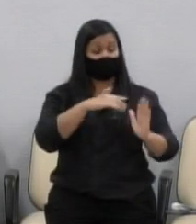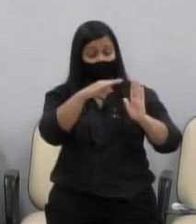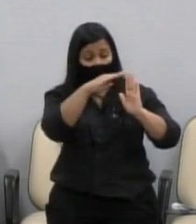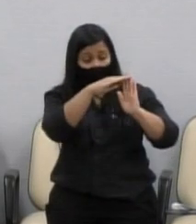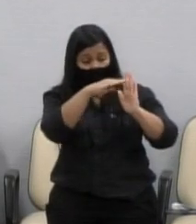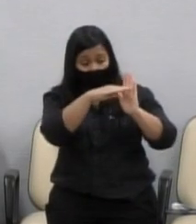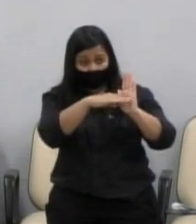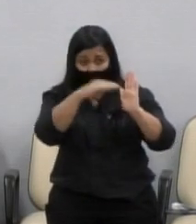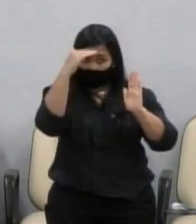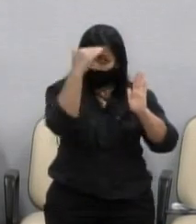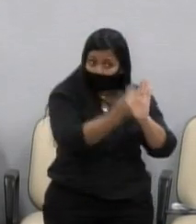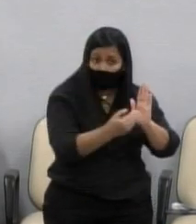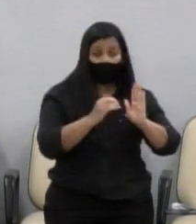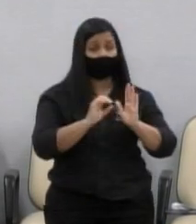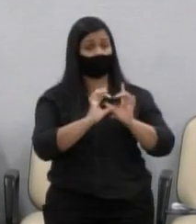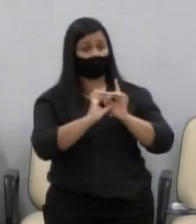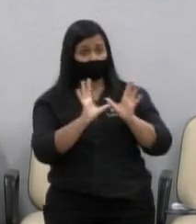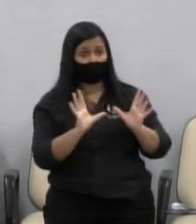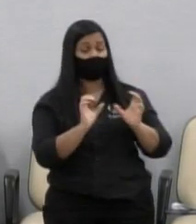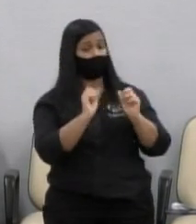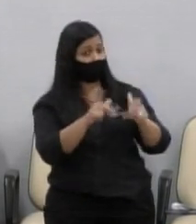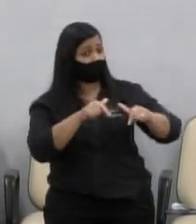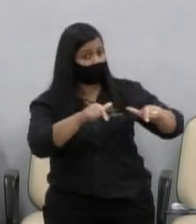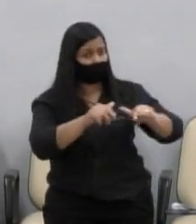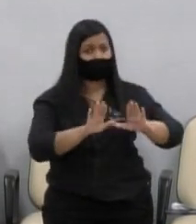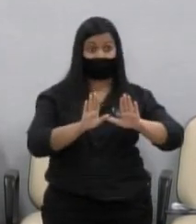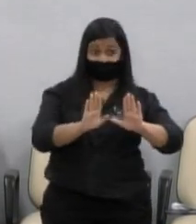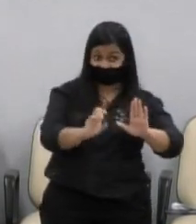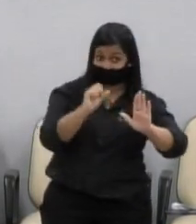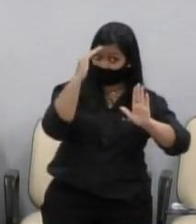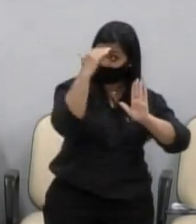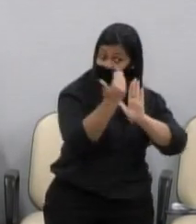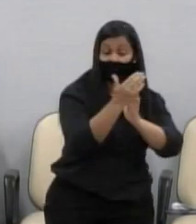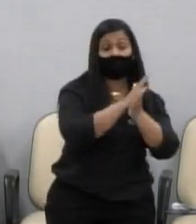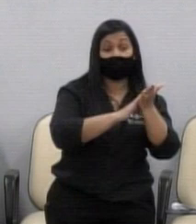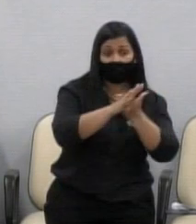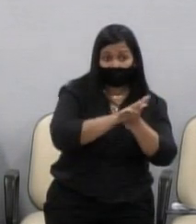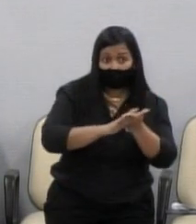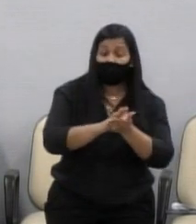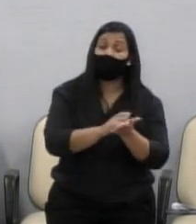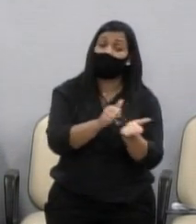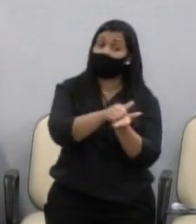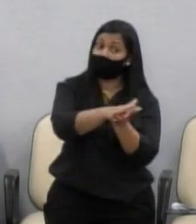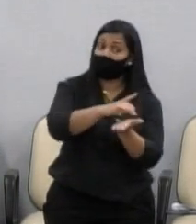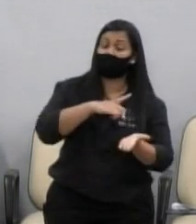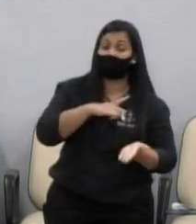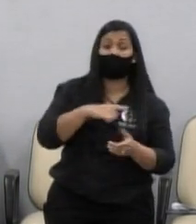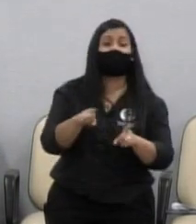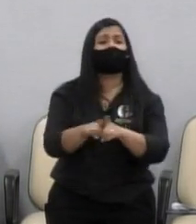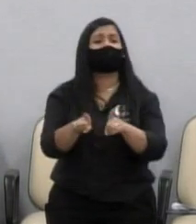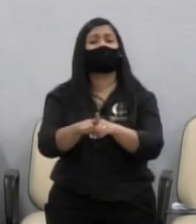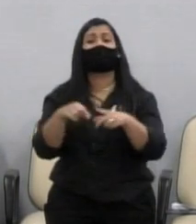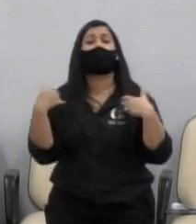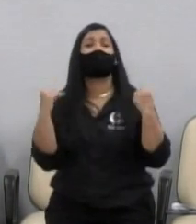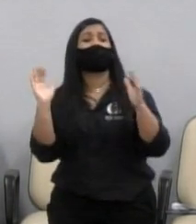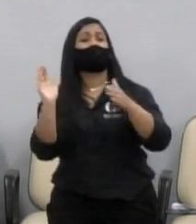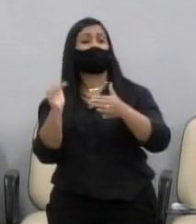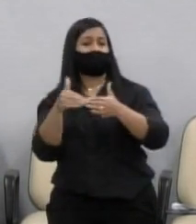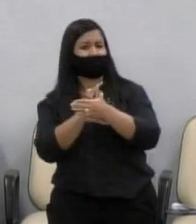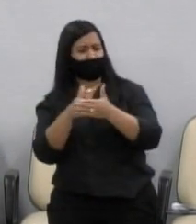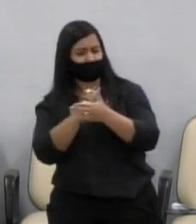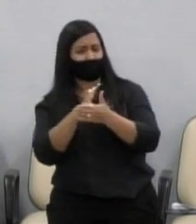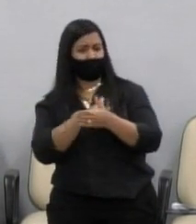responsabilizado e também ampliar as fiscalizações destas festas clandestinas.